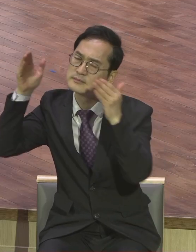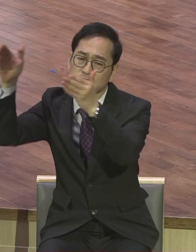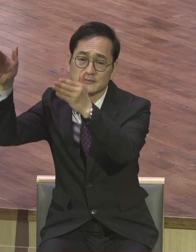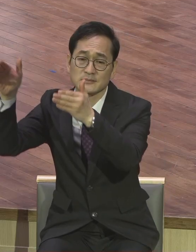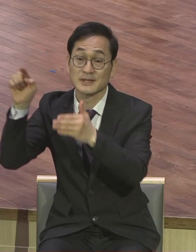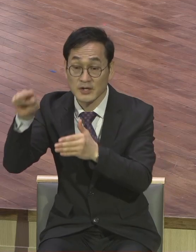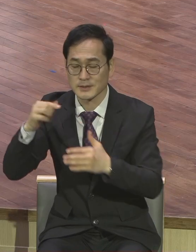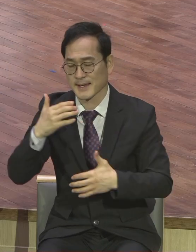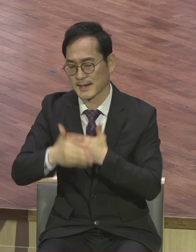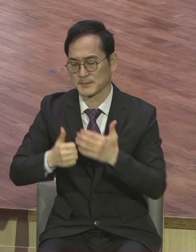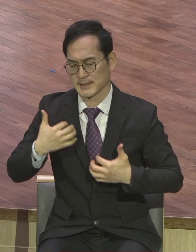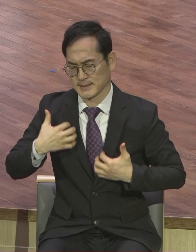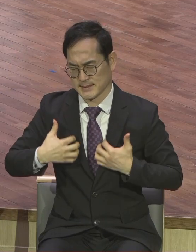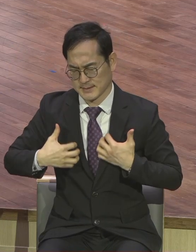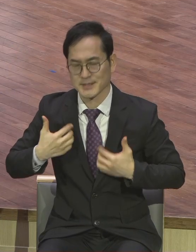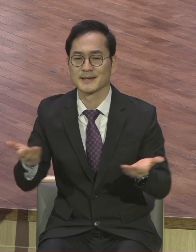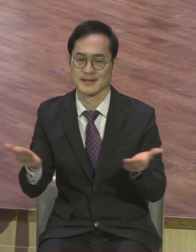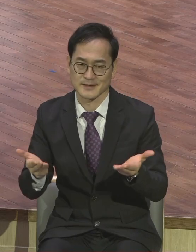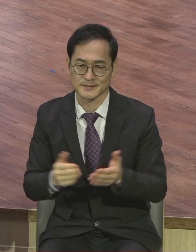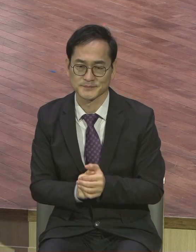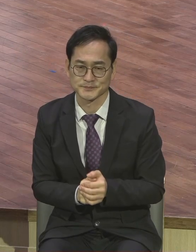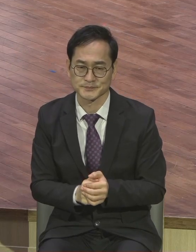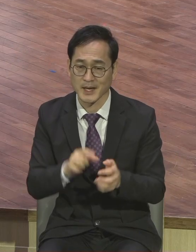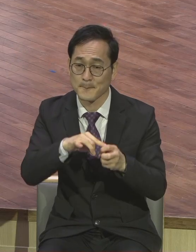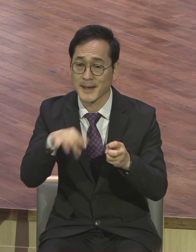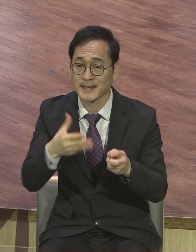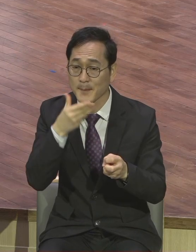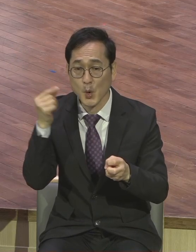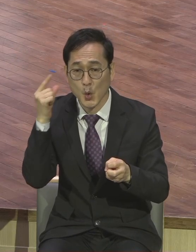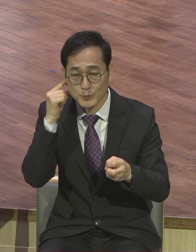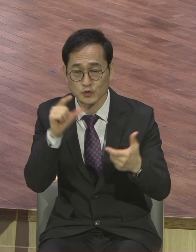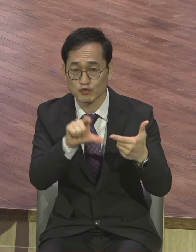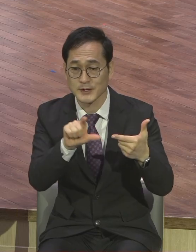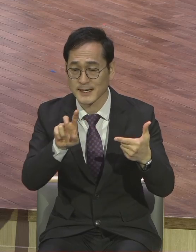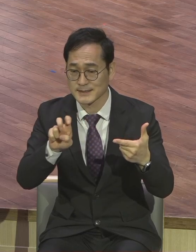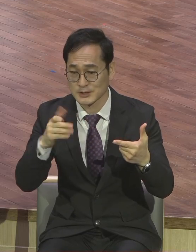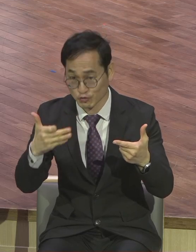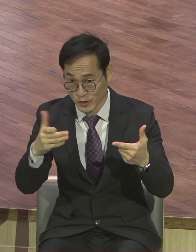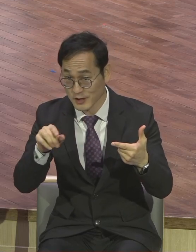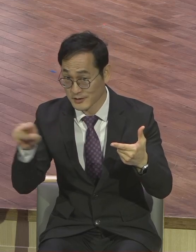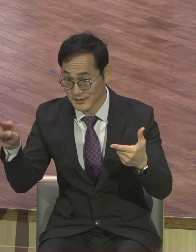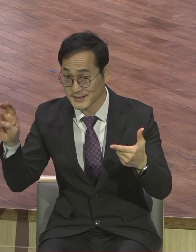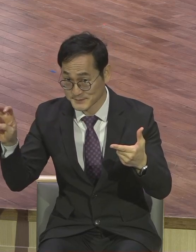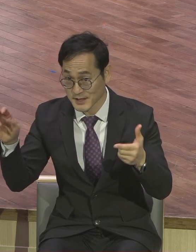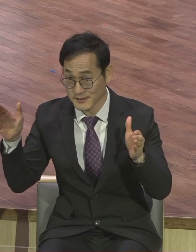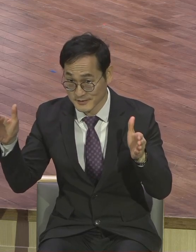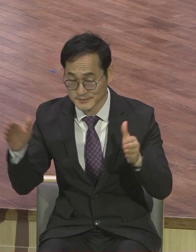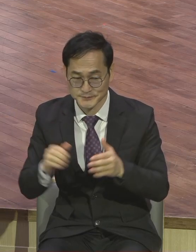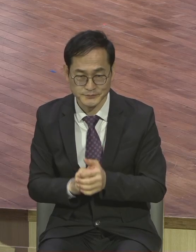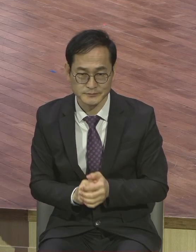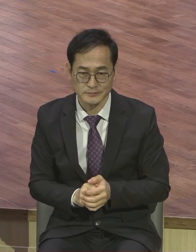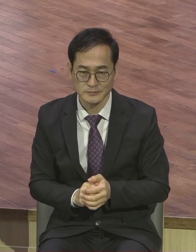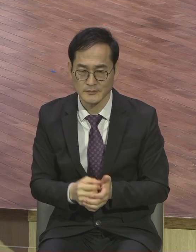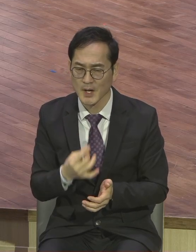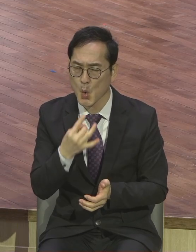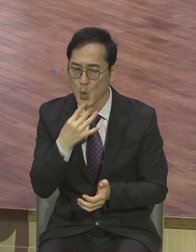그런 말이에요. 마태국 6장 19절로 20절에 보면 예수님께서 강조합니다. 오직 너희를